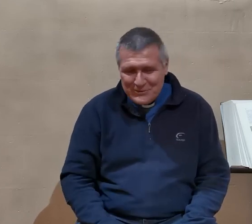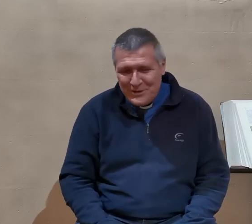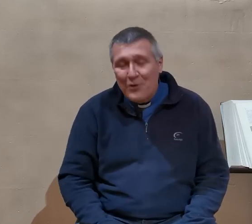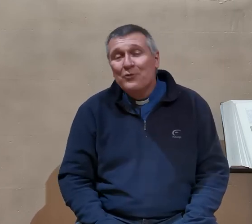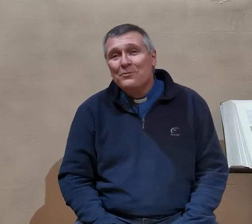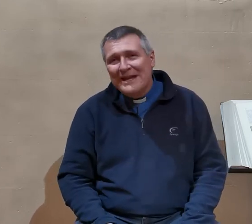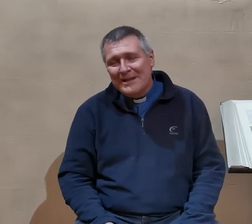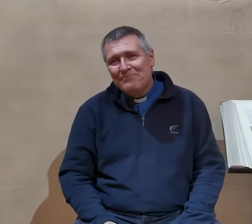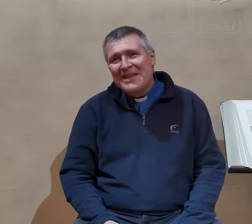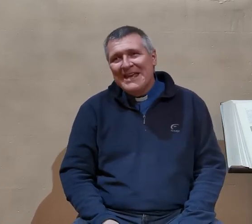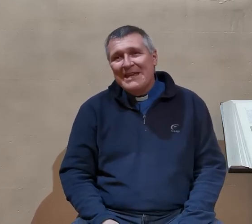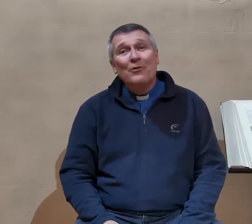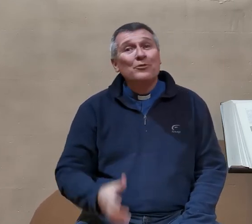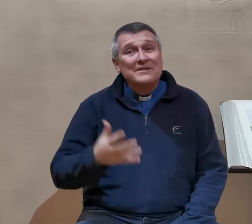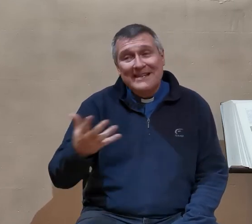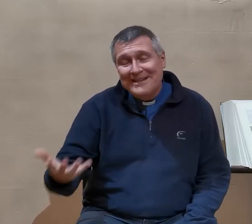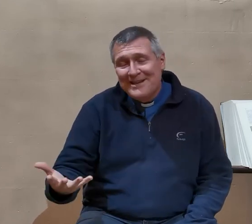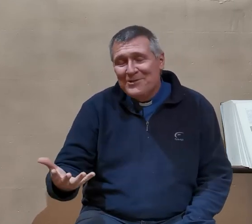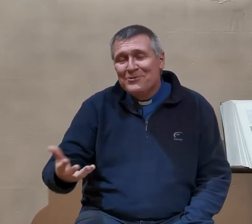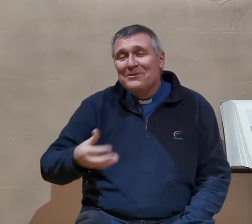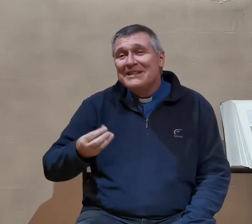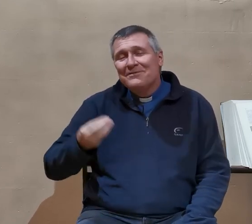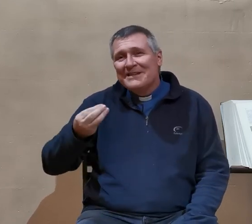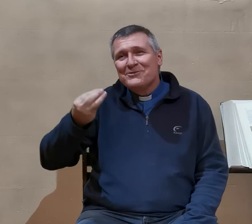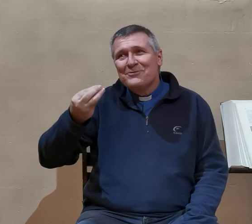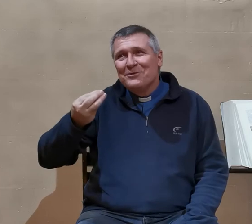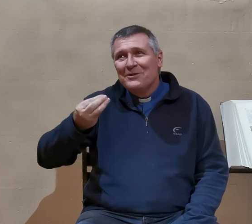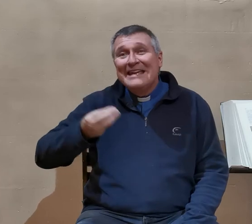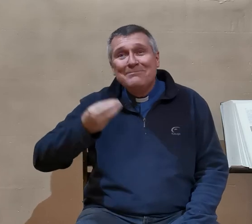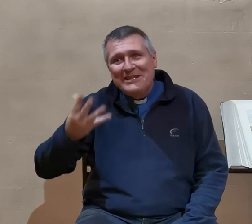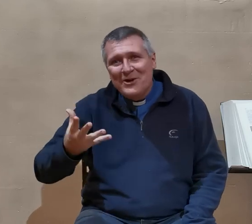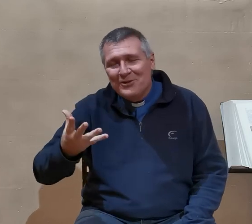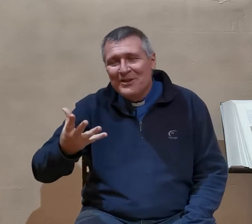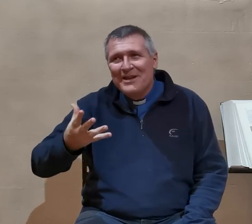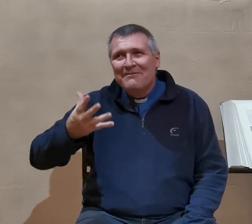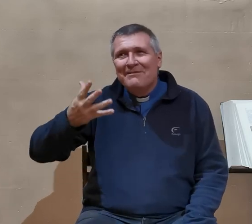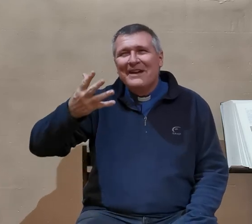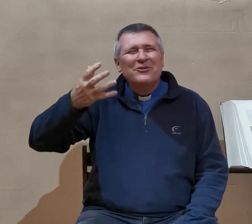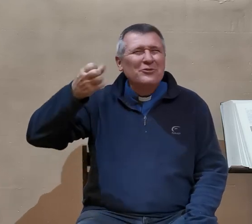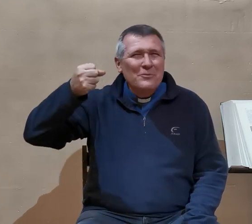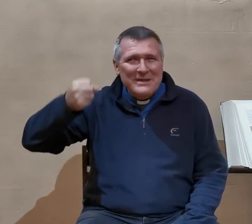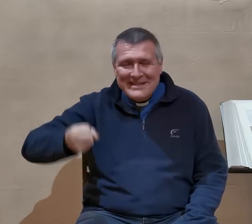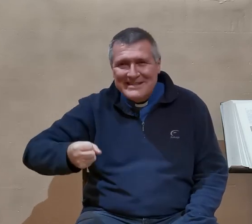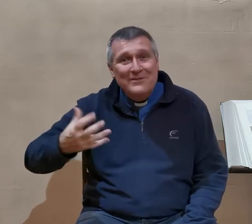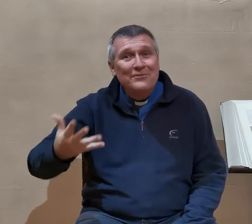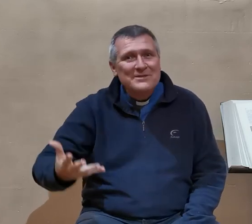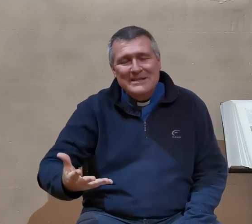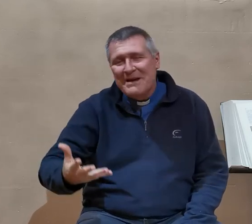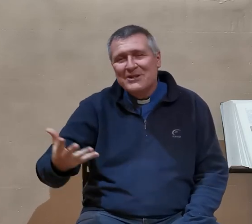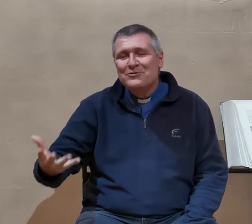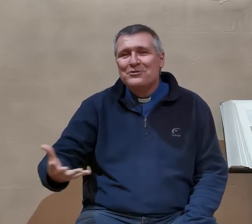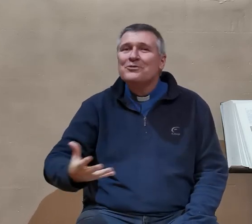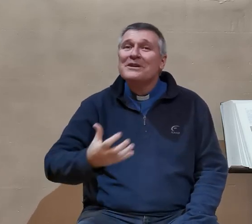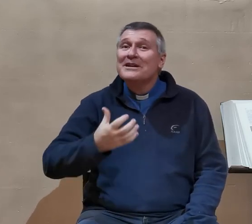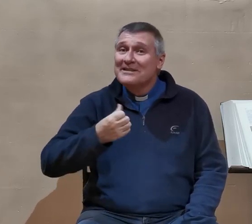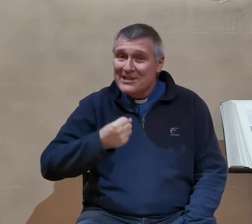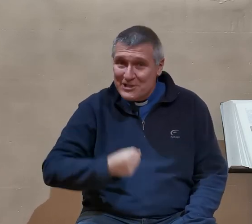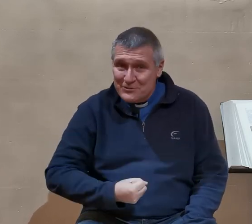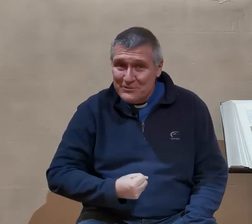humaine. Et on le sait, celui qui, de façon éminente, va faire tomber cette fausse image de Dieu, c'est Jésus.